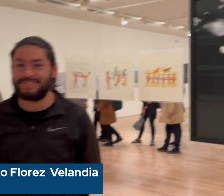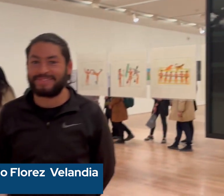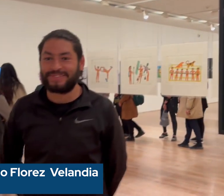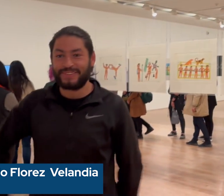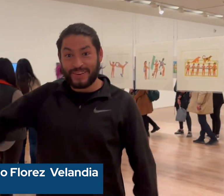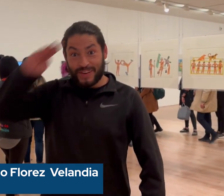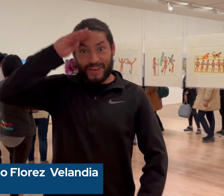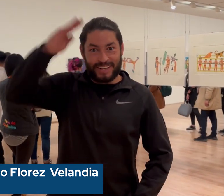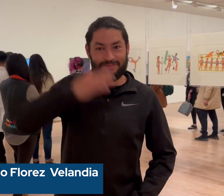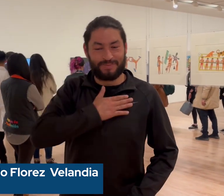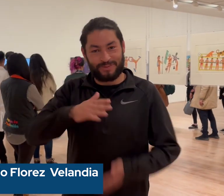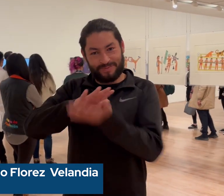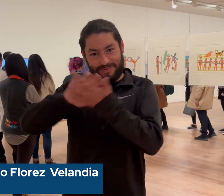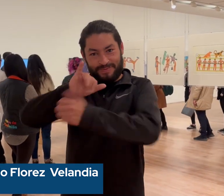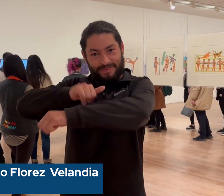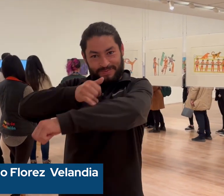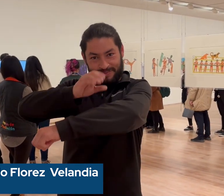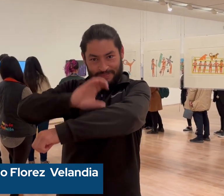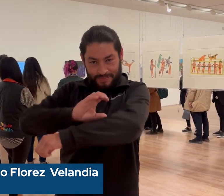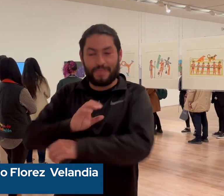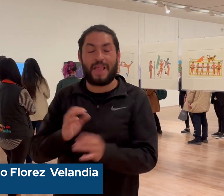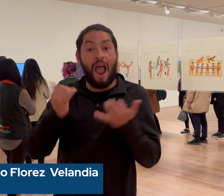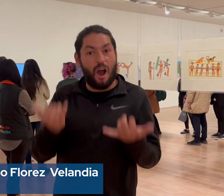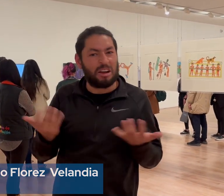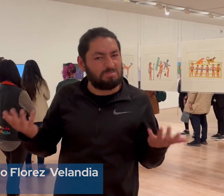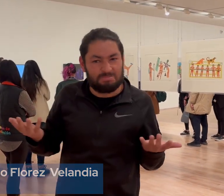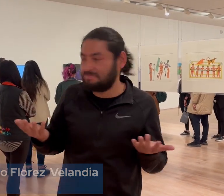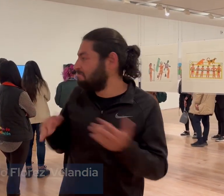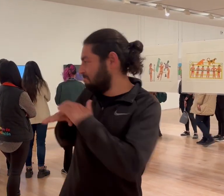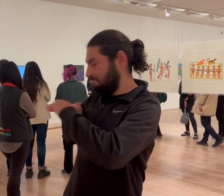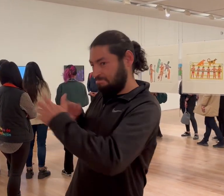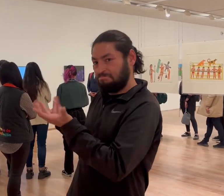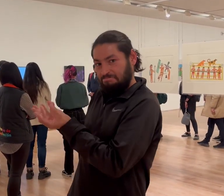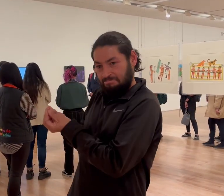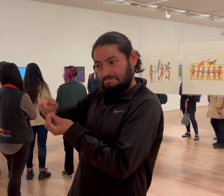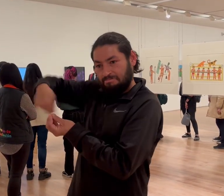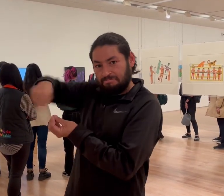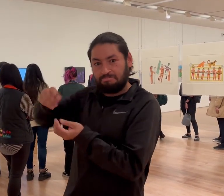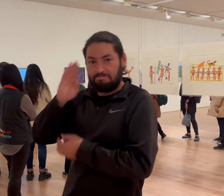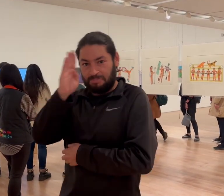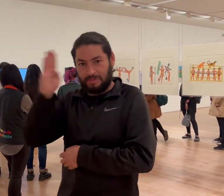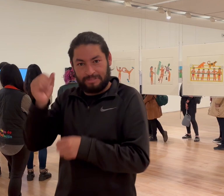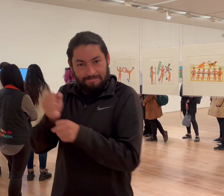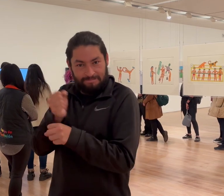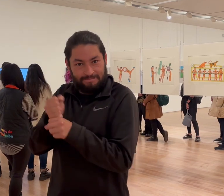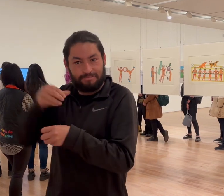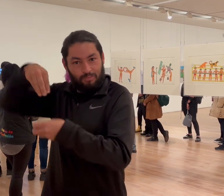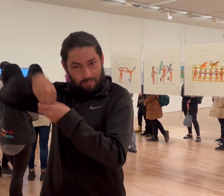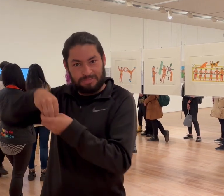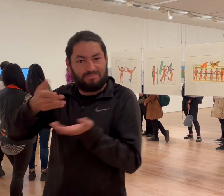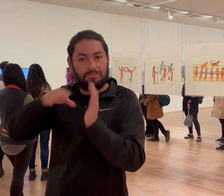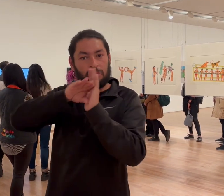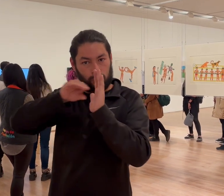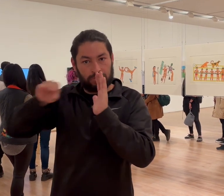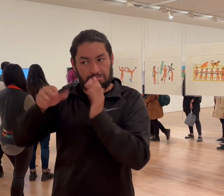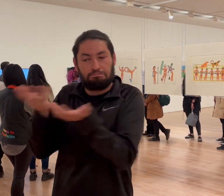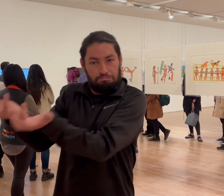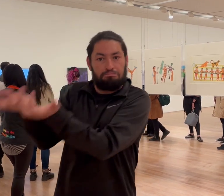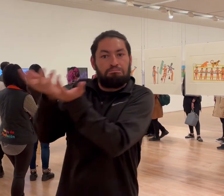Hola, un gusto, mi seña es esta, soy Juan Camilo Flores Bien, nos encontramos acá con un grupo de trabajadores de la biblioteca Virgilio